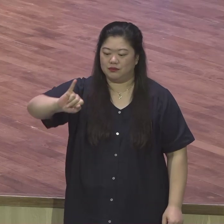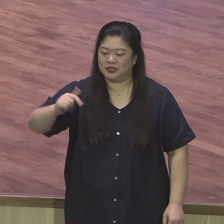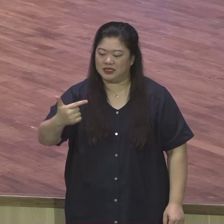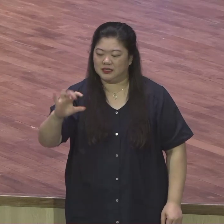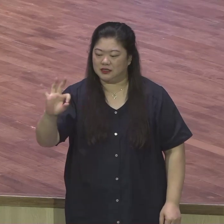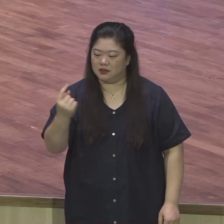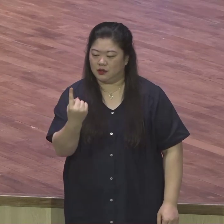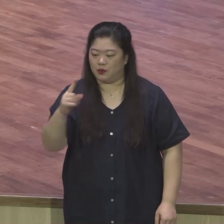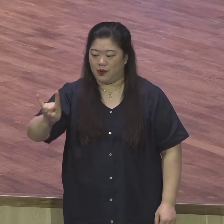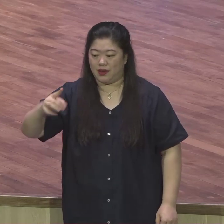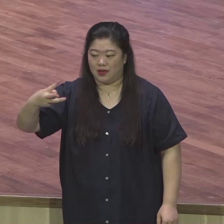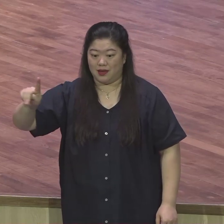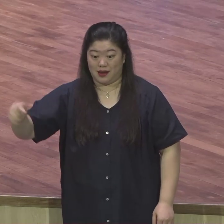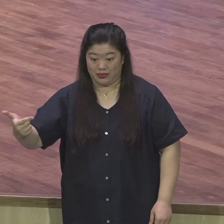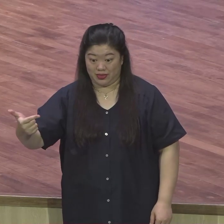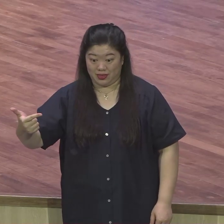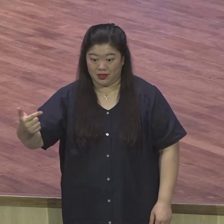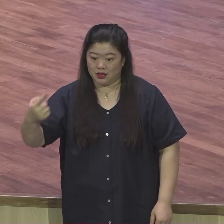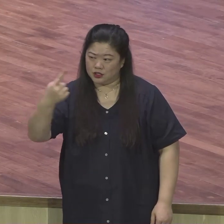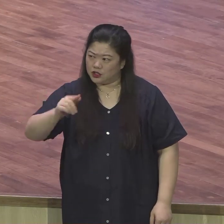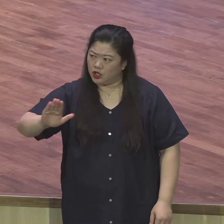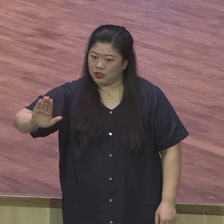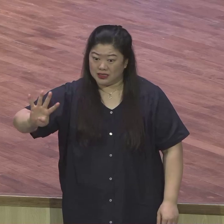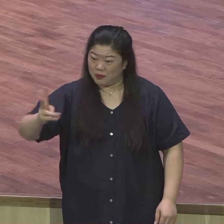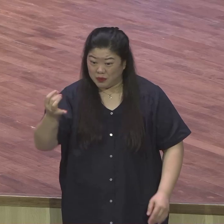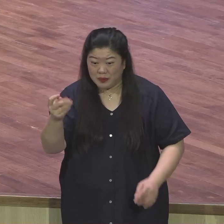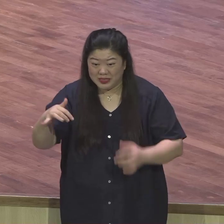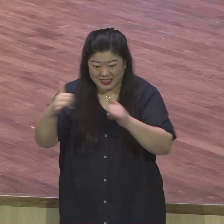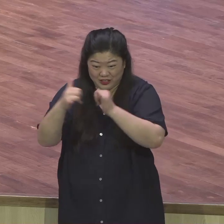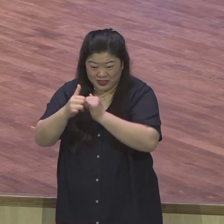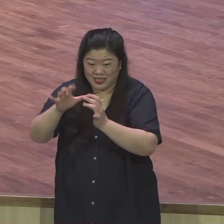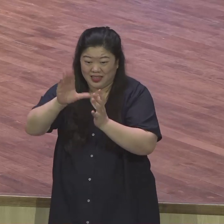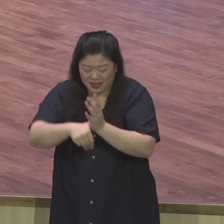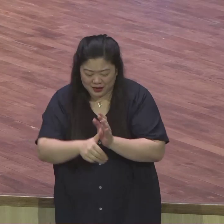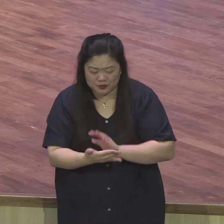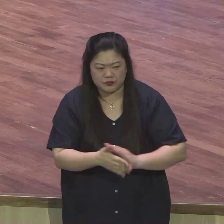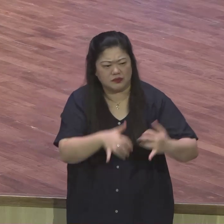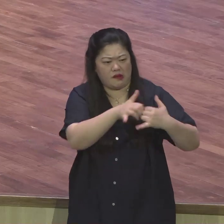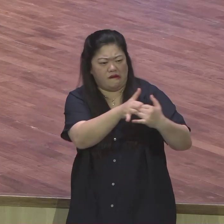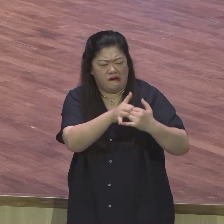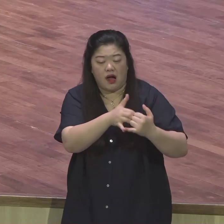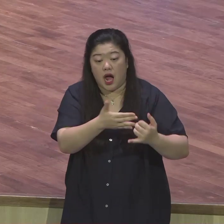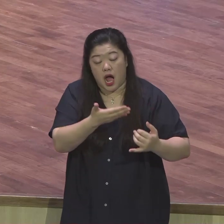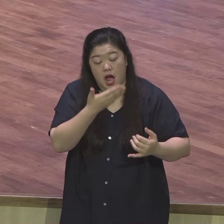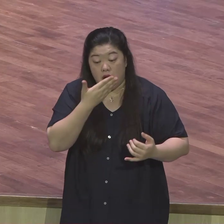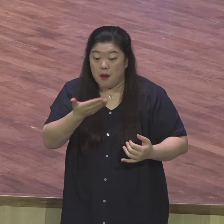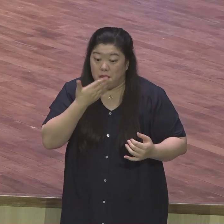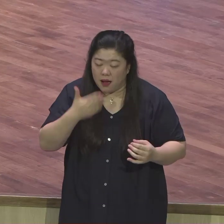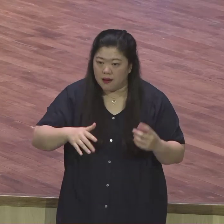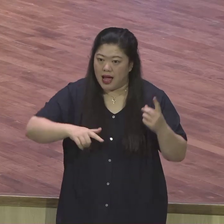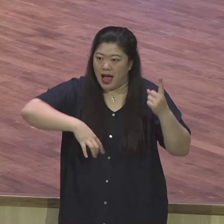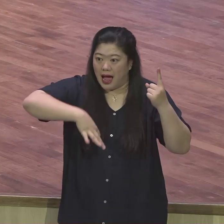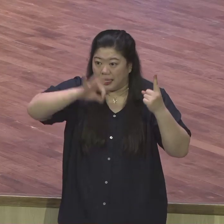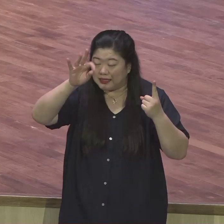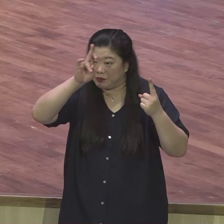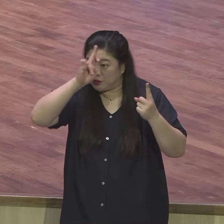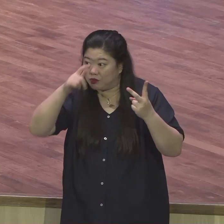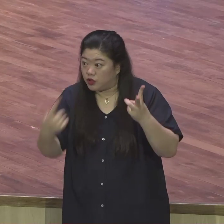없어가지고 우리가 어릴 때마다 밤 새끼 먹기 힘들었어요. 밤 새끼 먹기 힘들었다. 우리 어릴 때만 해도